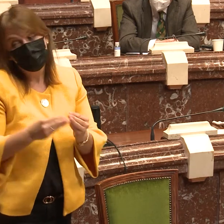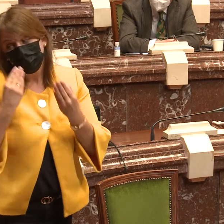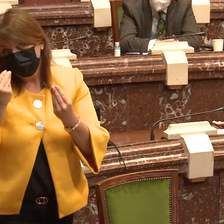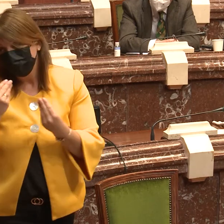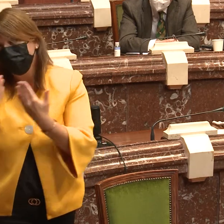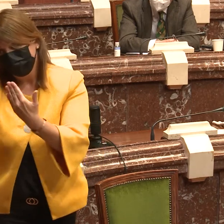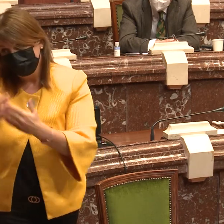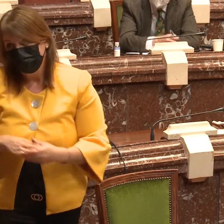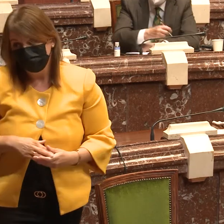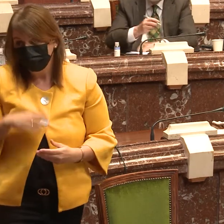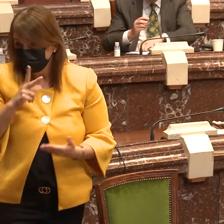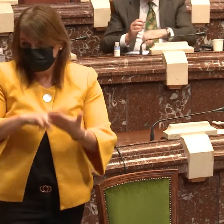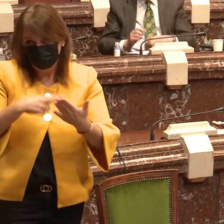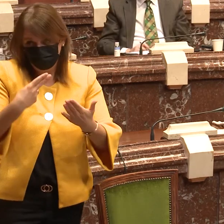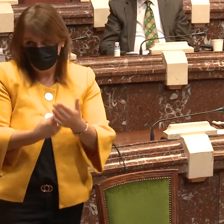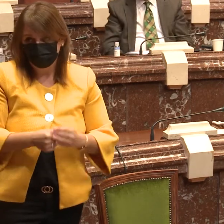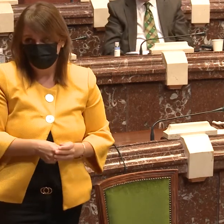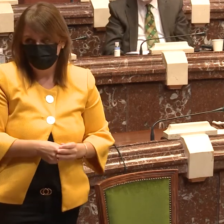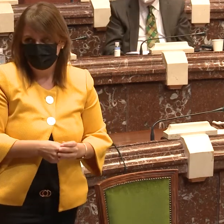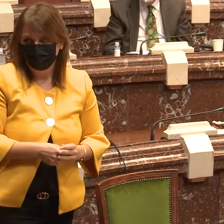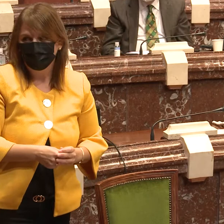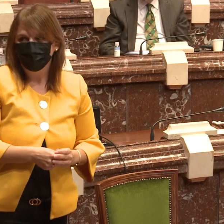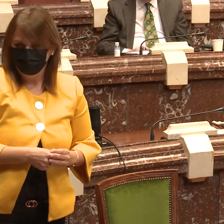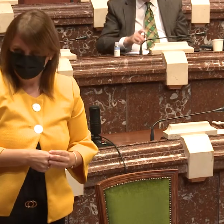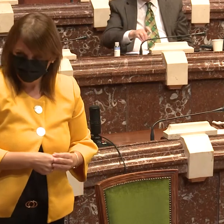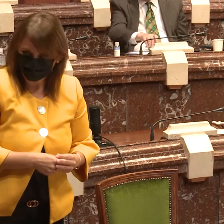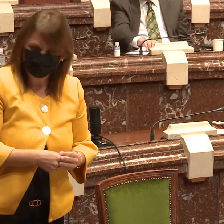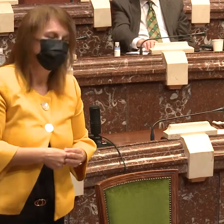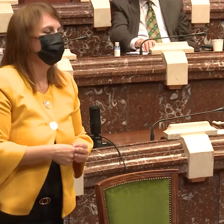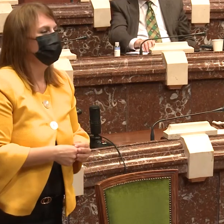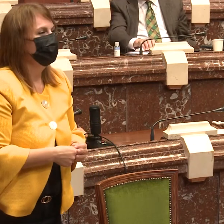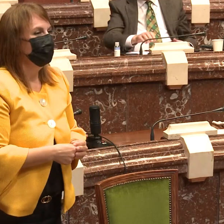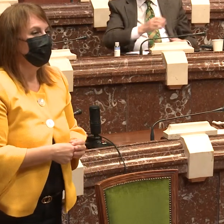Bueno, pues ya está. Era como resumen. Muchas gracias a la intérprete y